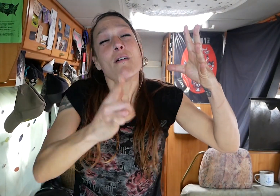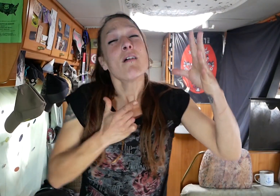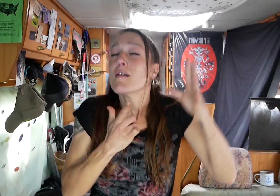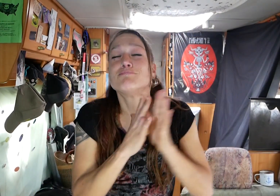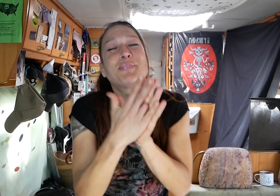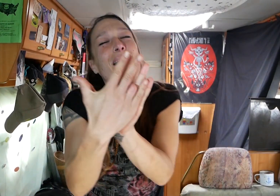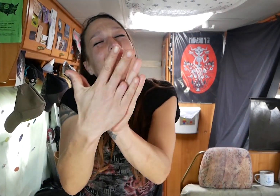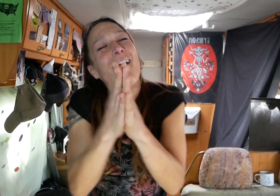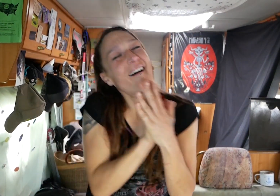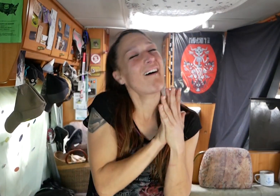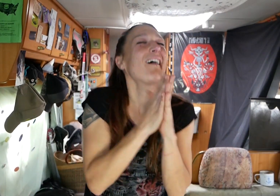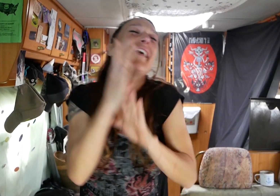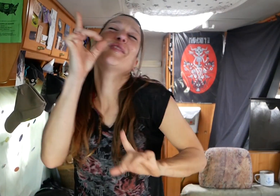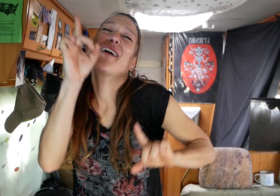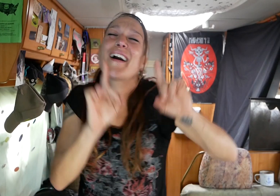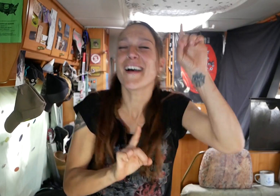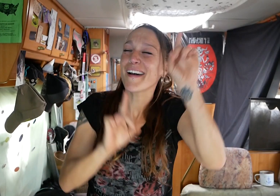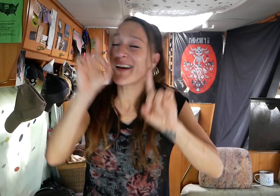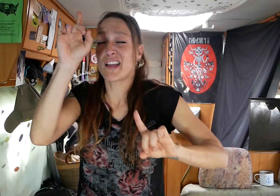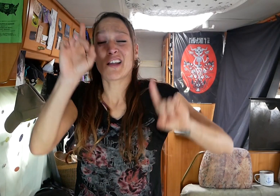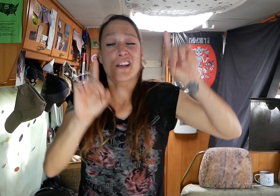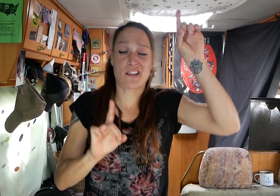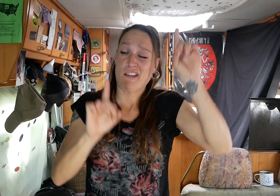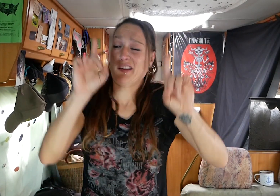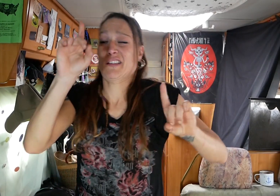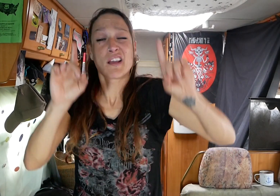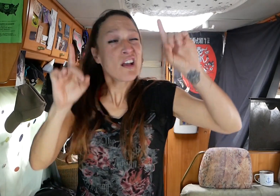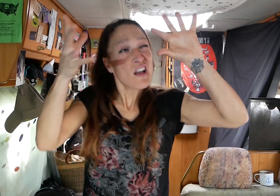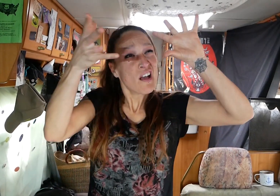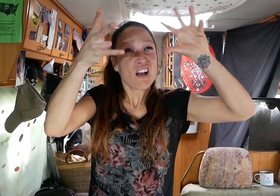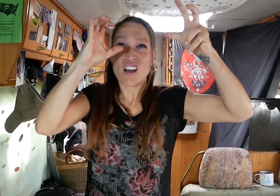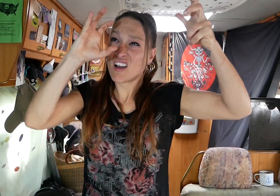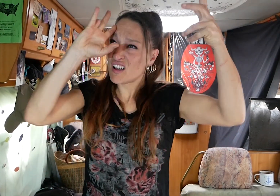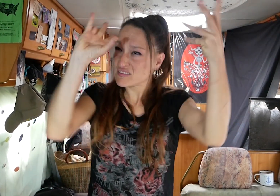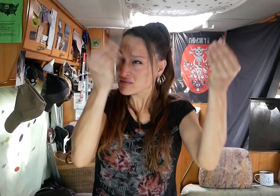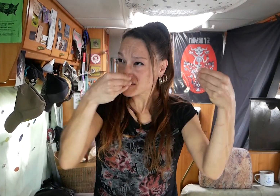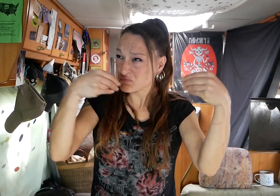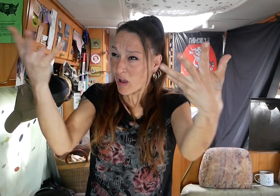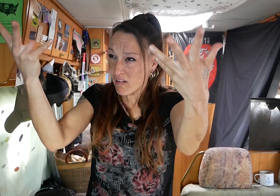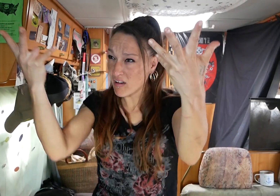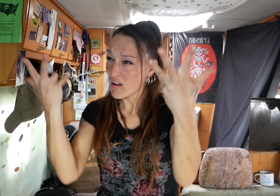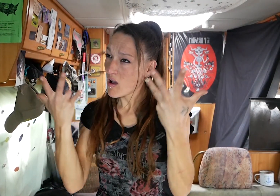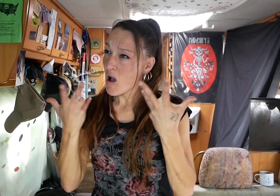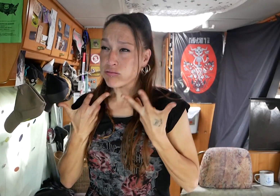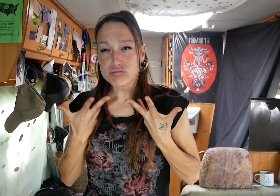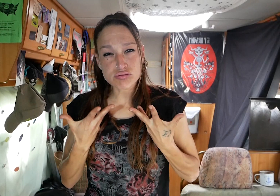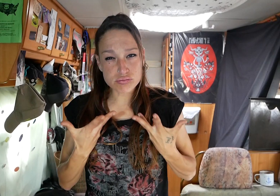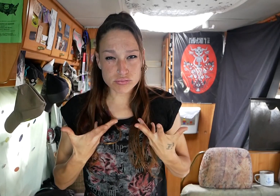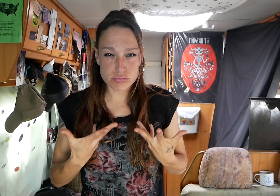Je Comme un boomerang, mon esprit l'a rejeté De ma mémoire comme un bring Et ton amour